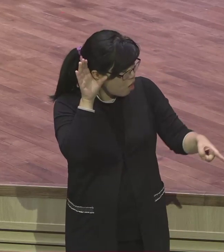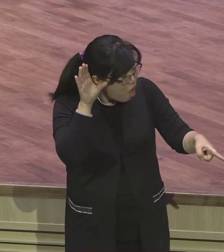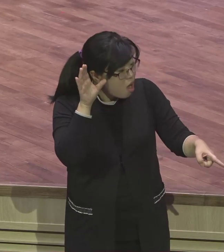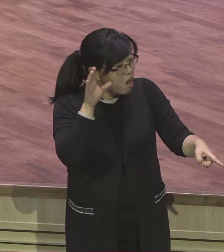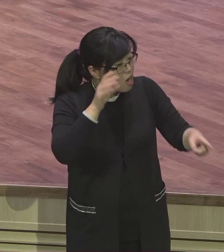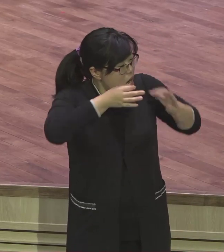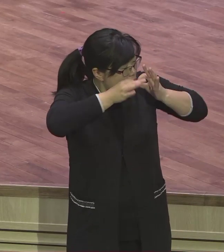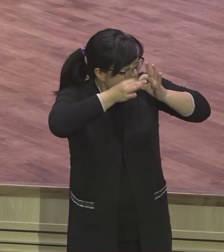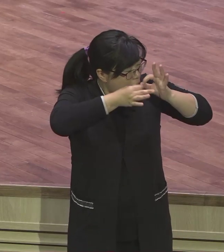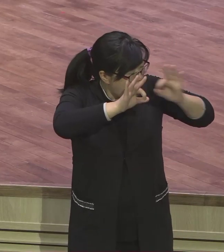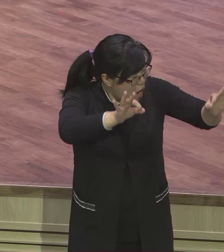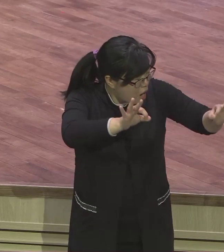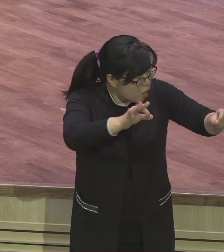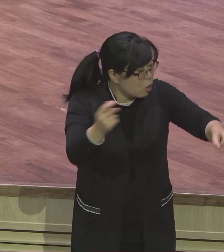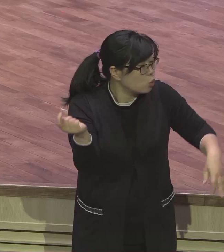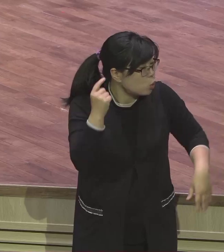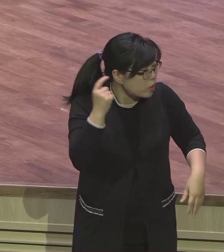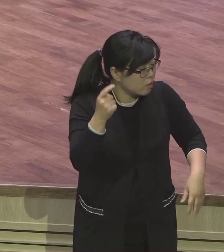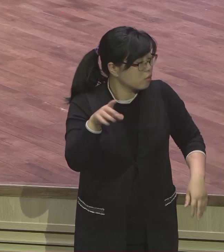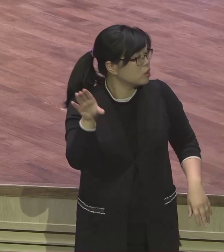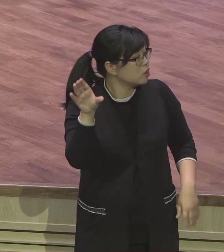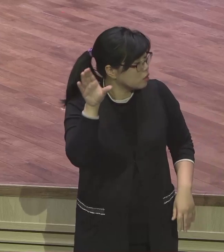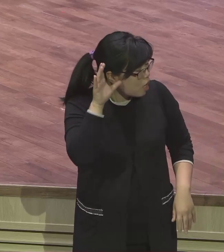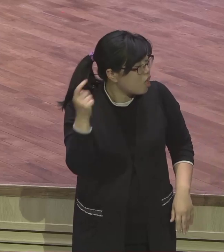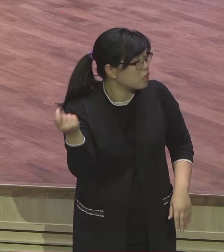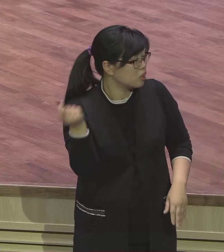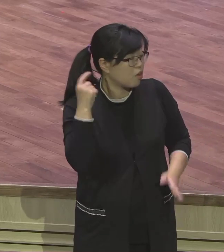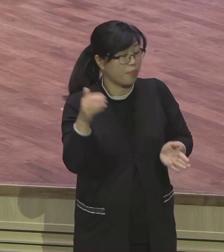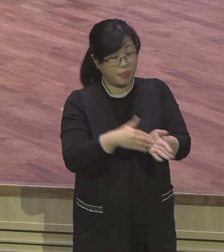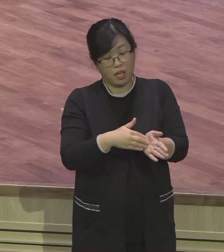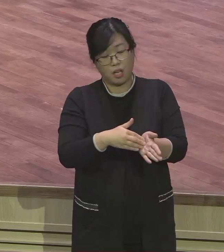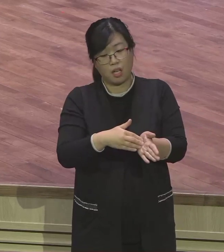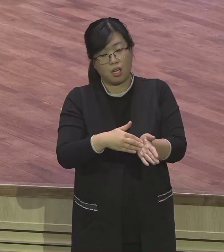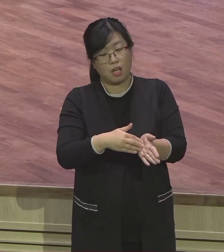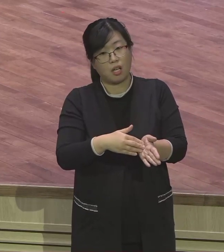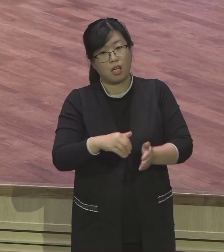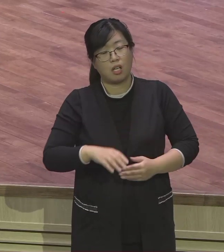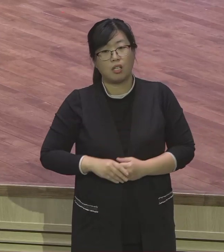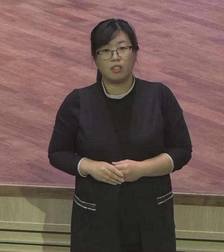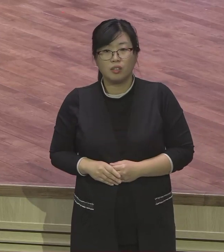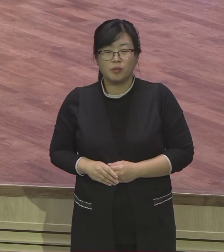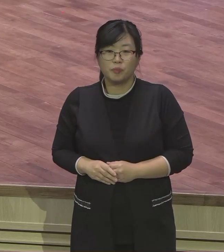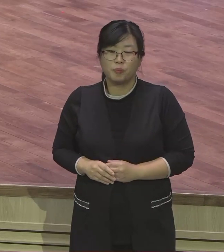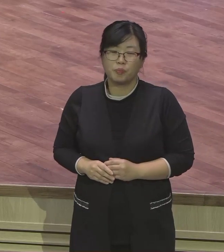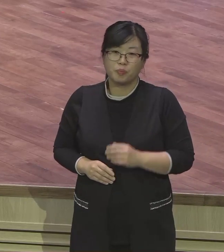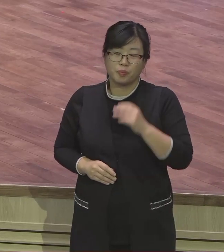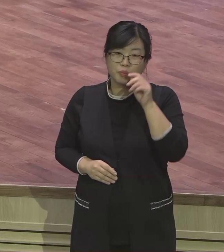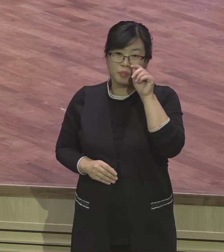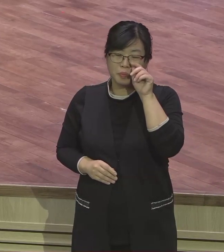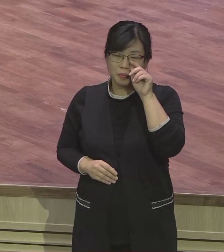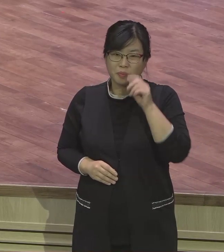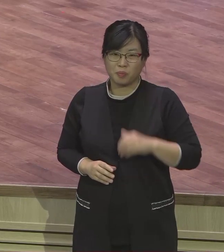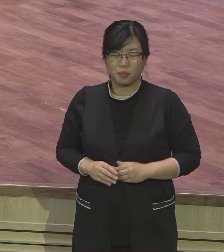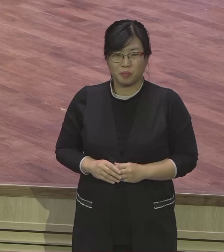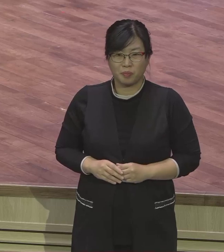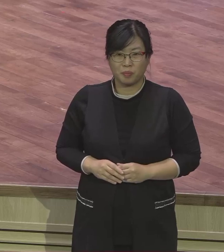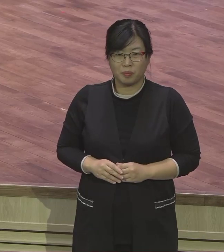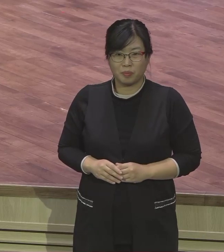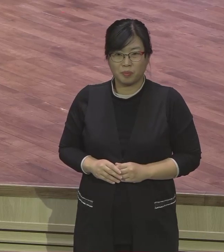고난 가운데 두신 이유가 어디에 있었느냐 하는 얘기예요. 왜 하나님께서 이렇게 번성하게 해가지고 이 고난을 당하게